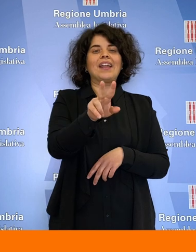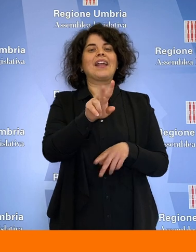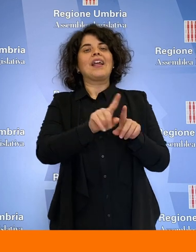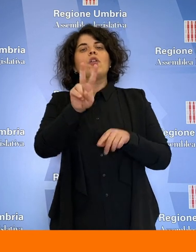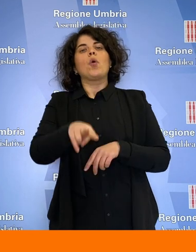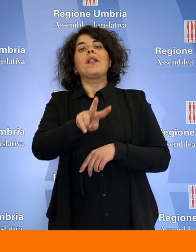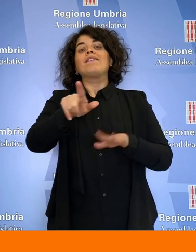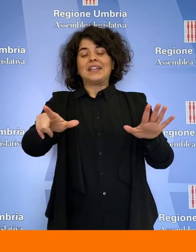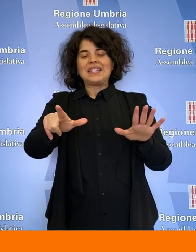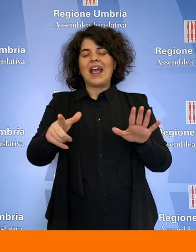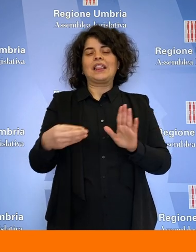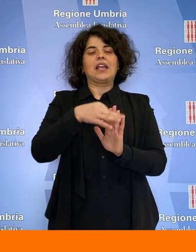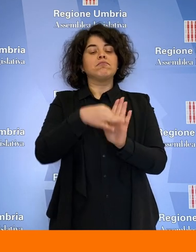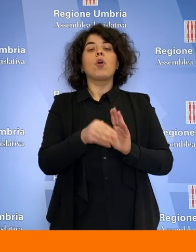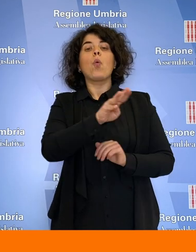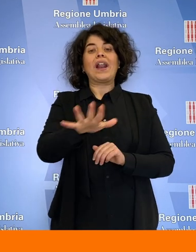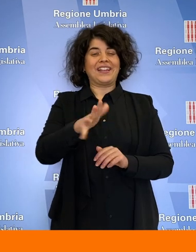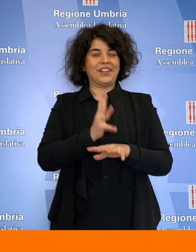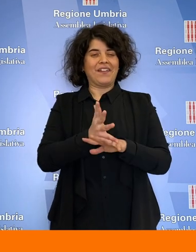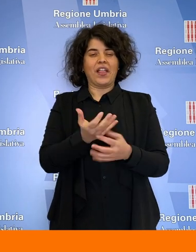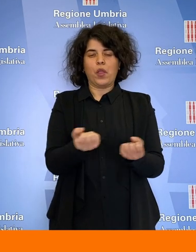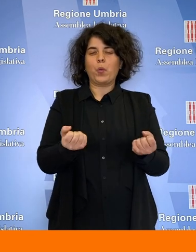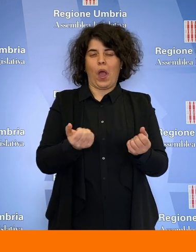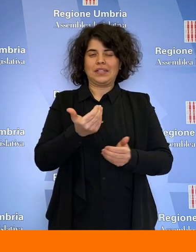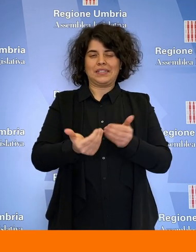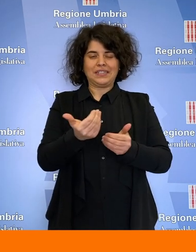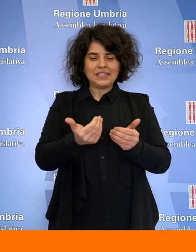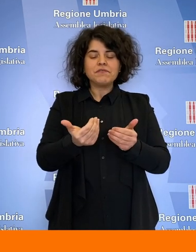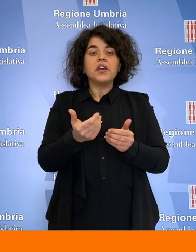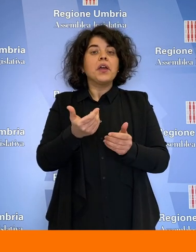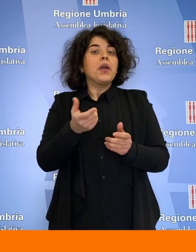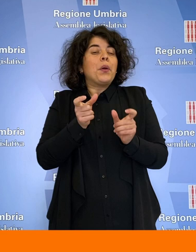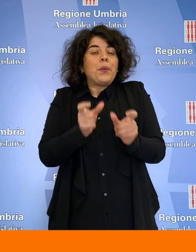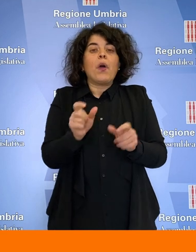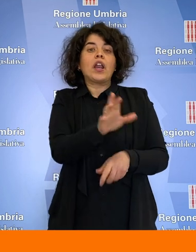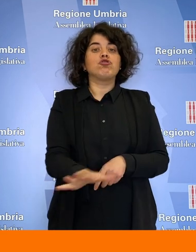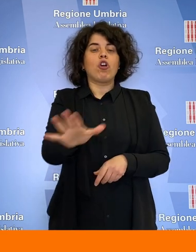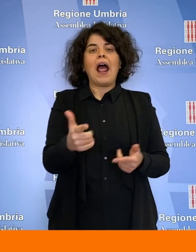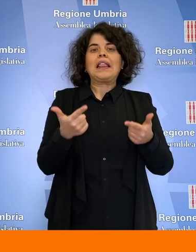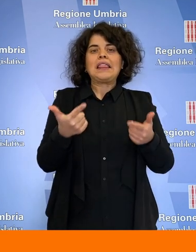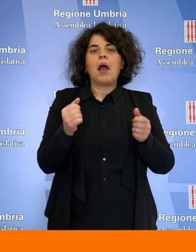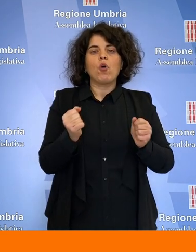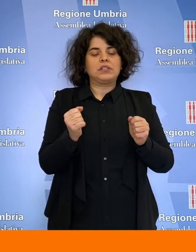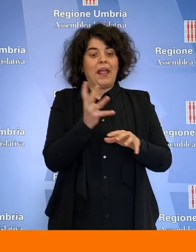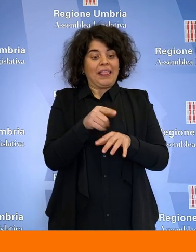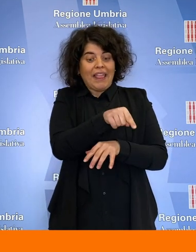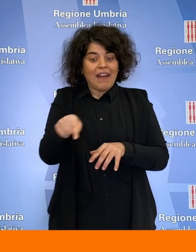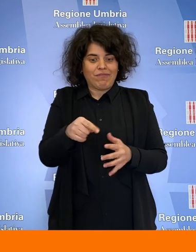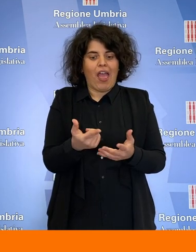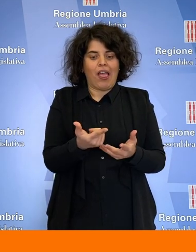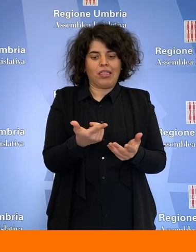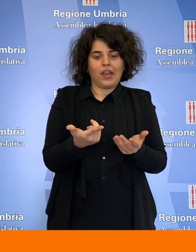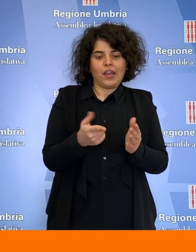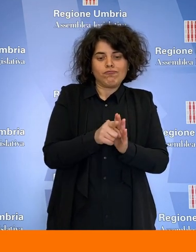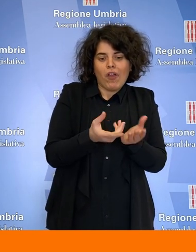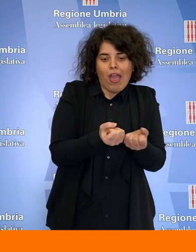45 interventi attuativi, presenta specificità regionali che concorrono ad assicurare un'attuazione efficiente ed efficace degli